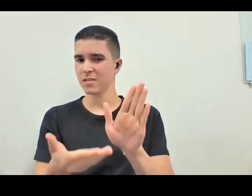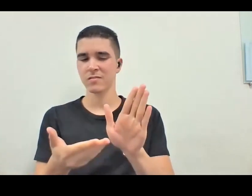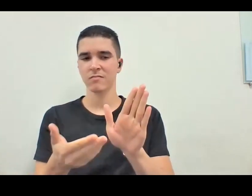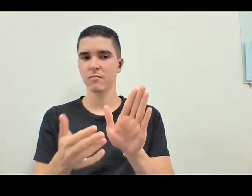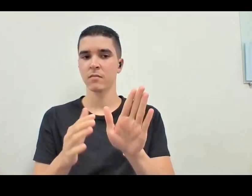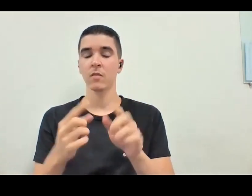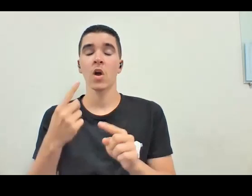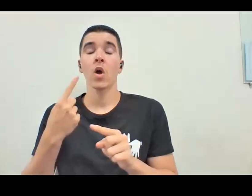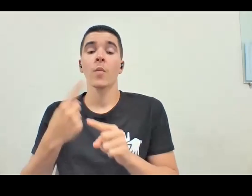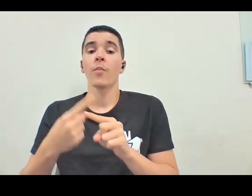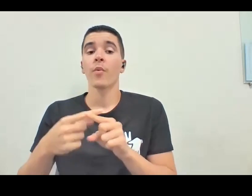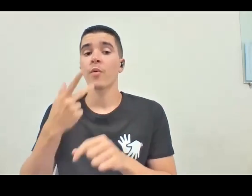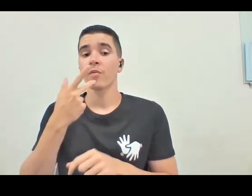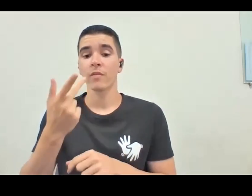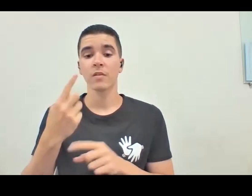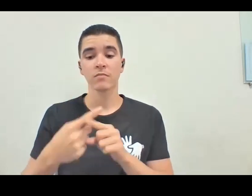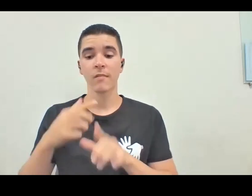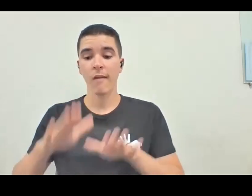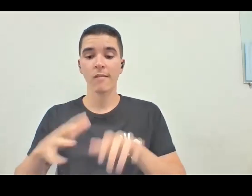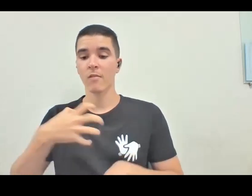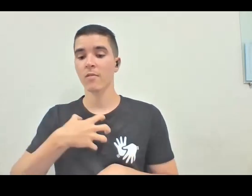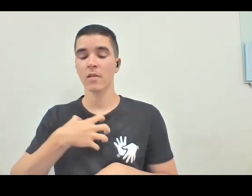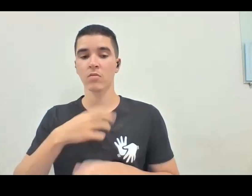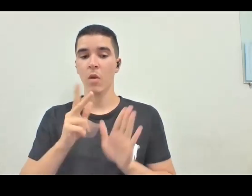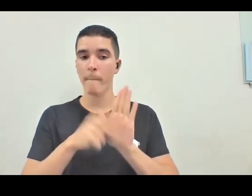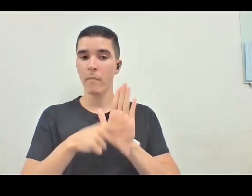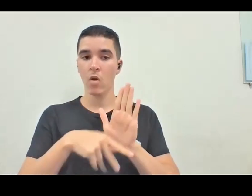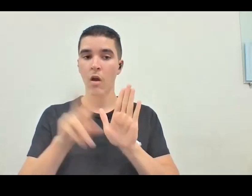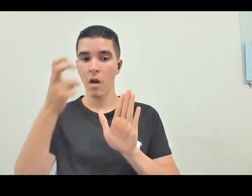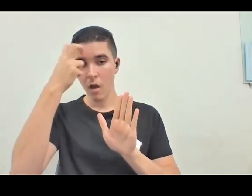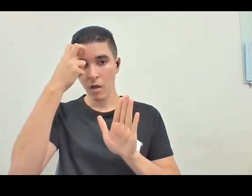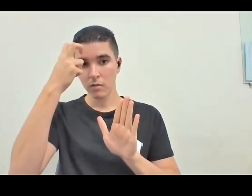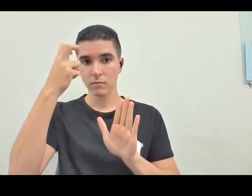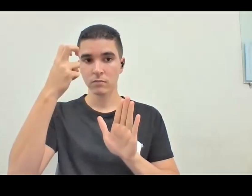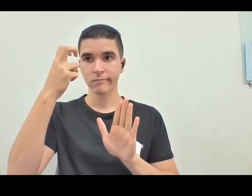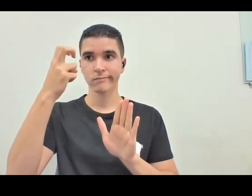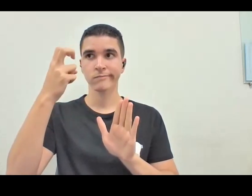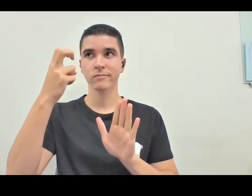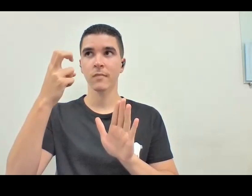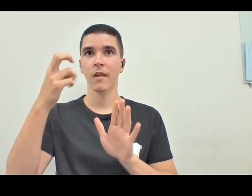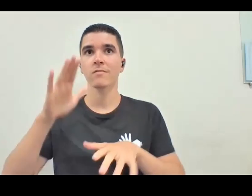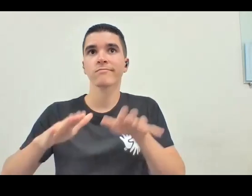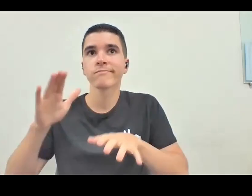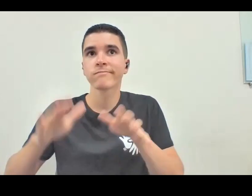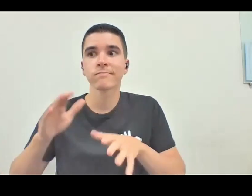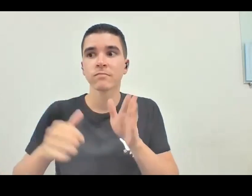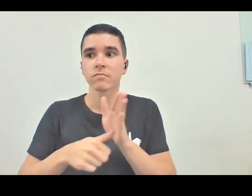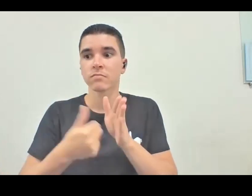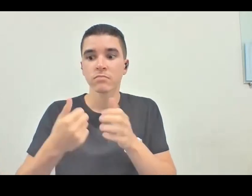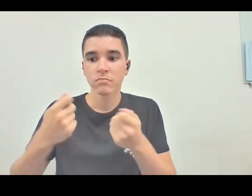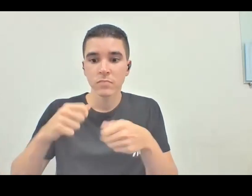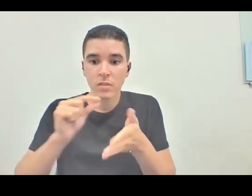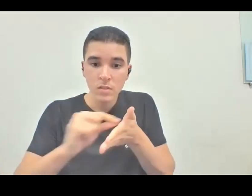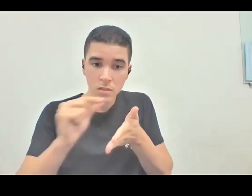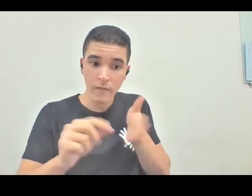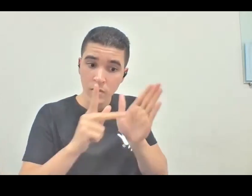isso? Porque eu sinto que às vezes em projetos culturais, vou dizer assim, é, a gente primeiro tem que escrever esses projetos muito tempo